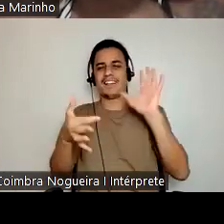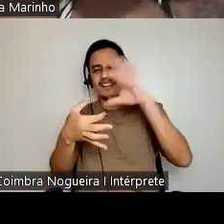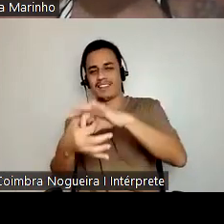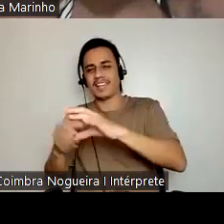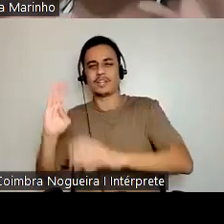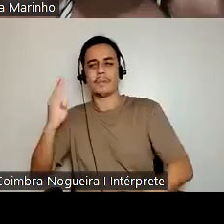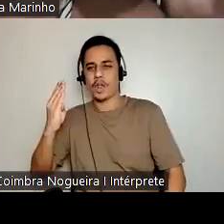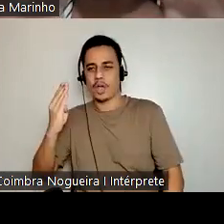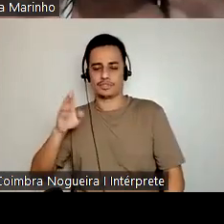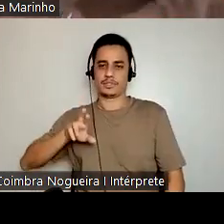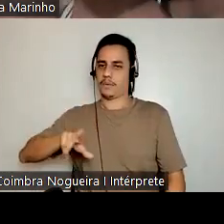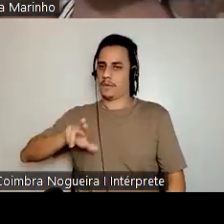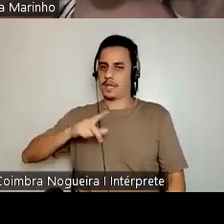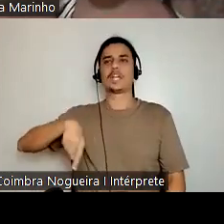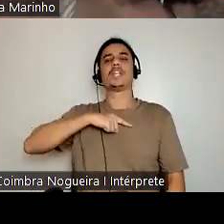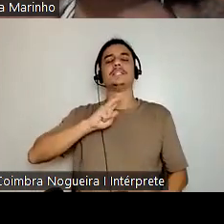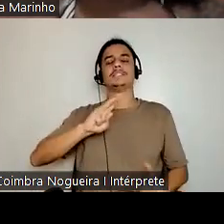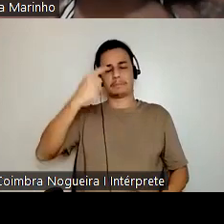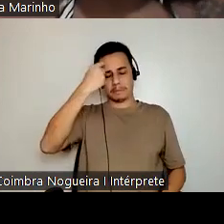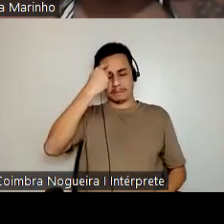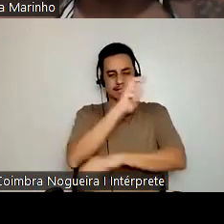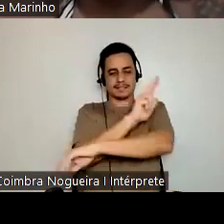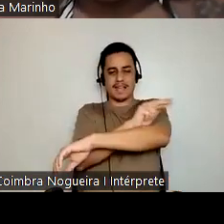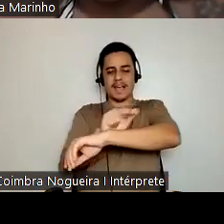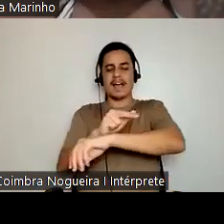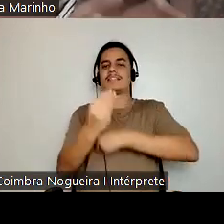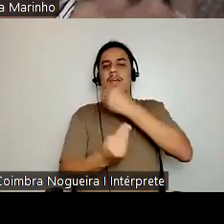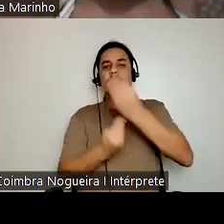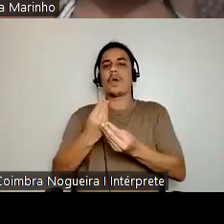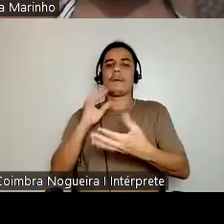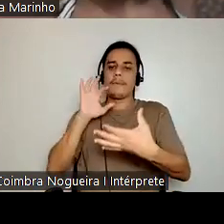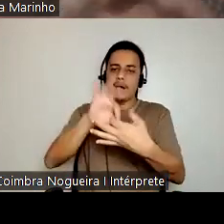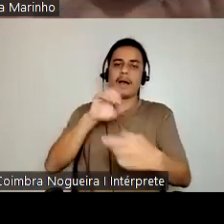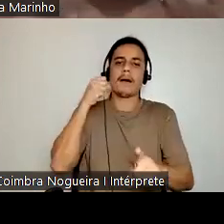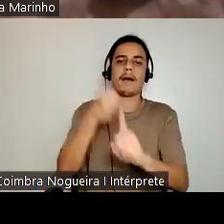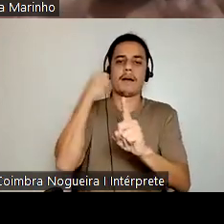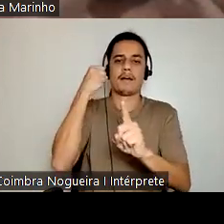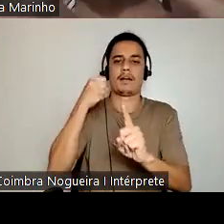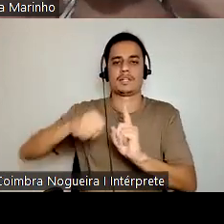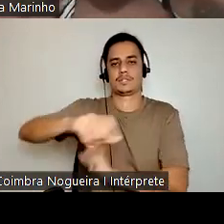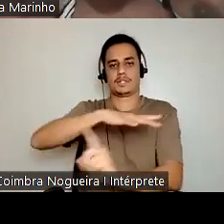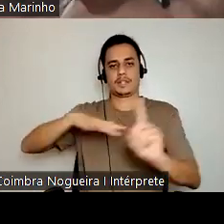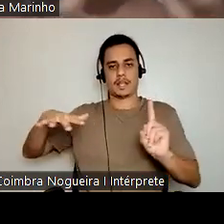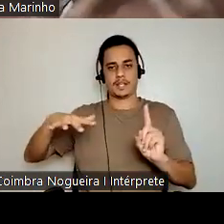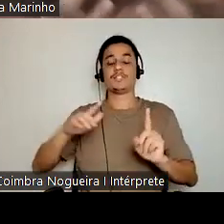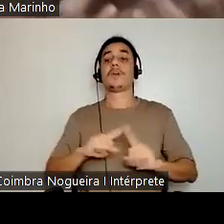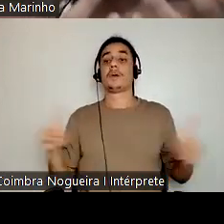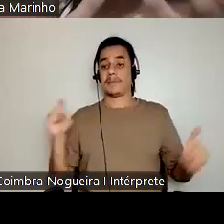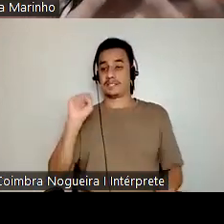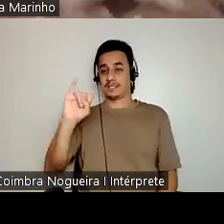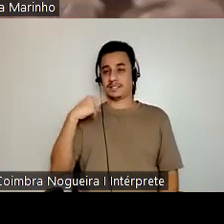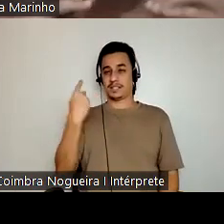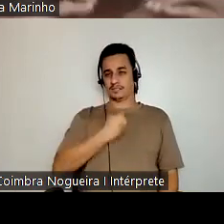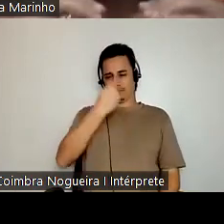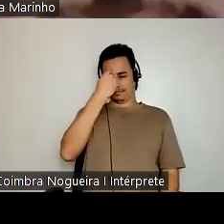mundo sabe disso, a gente pensa aqui a raça a partir do impacto social, só que quando a gente pensa esse impacto social da